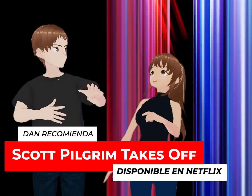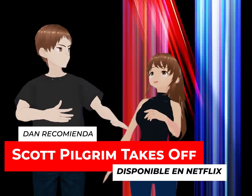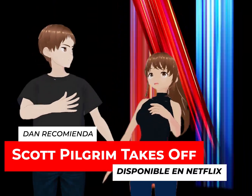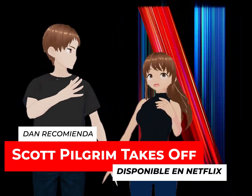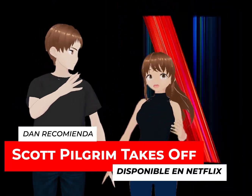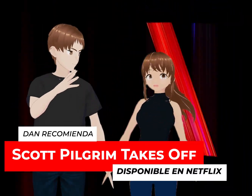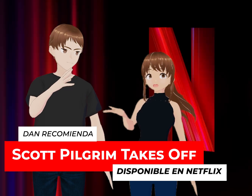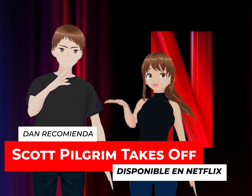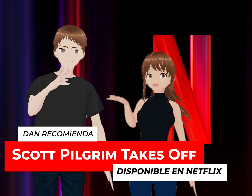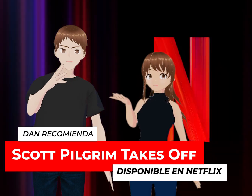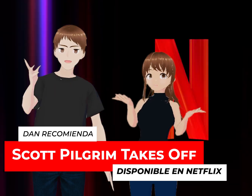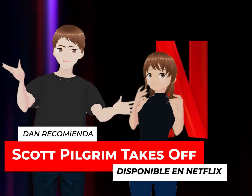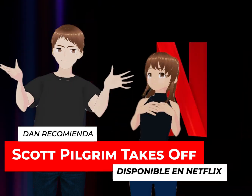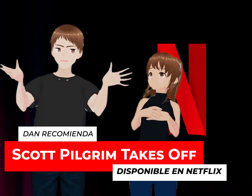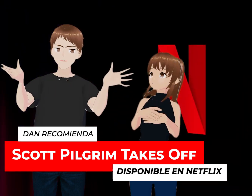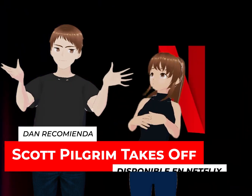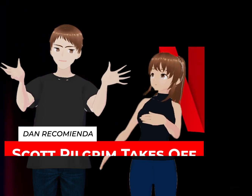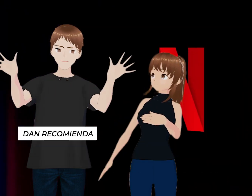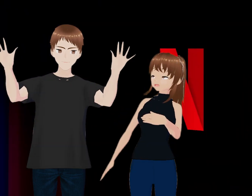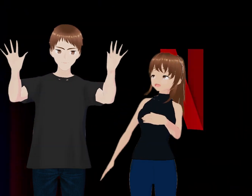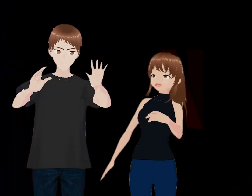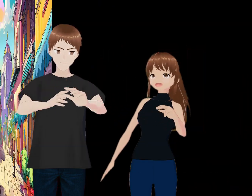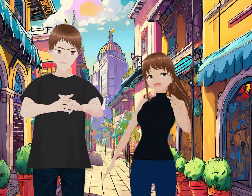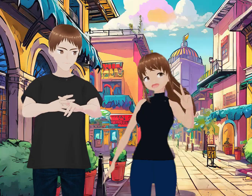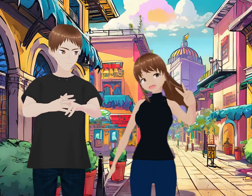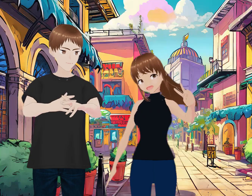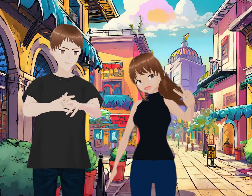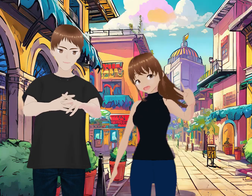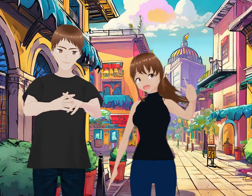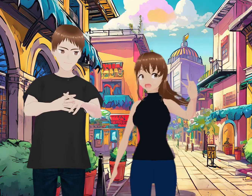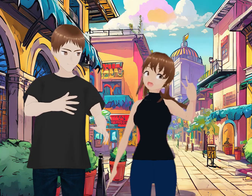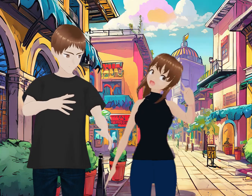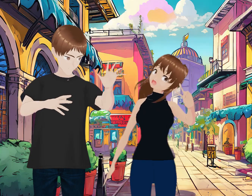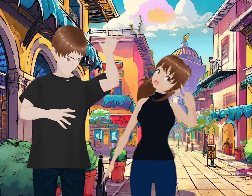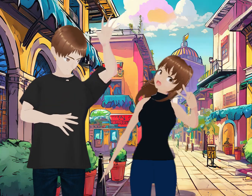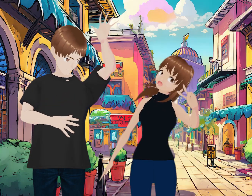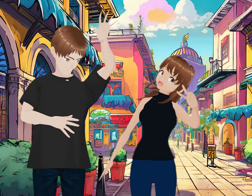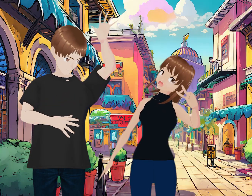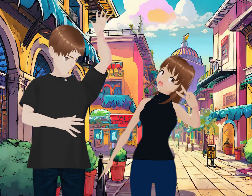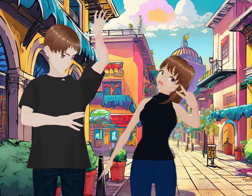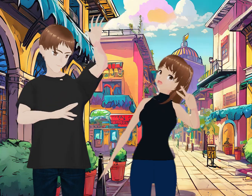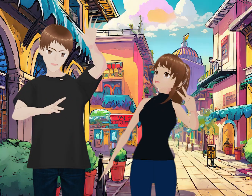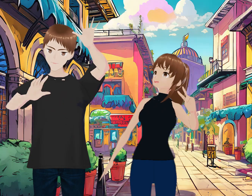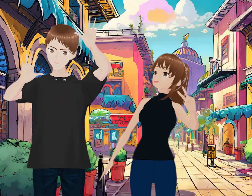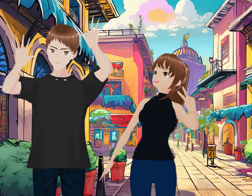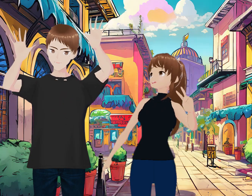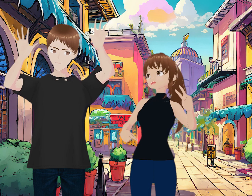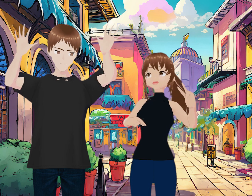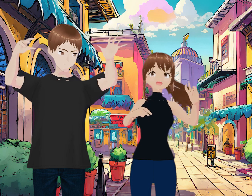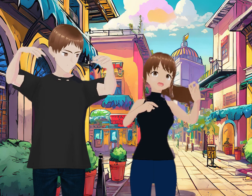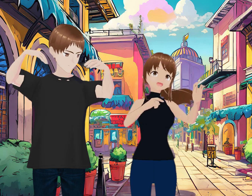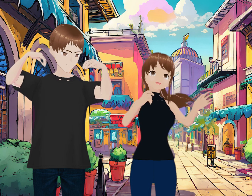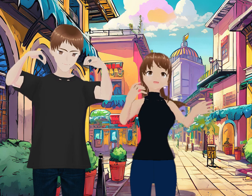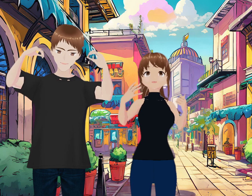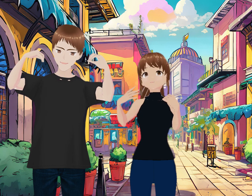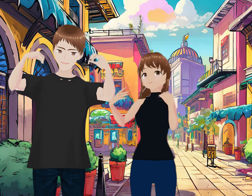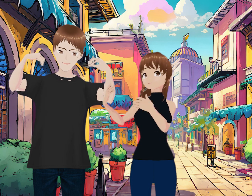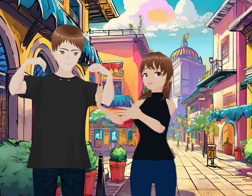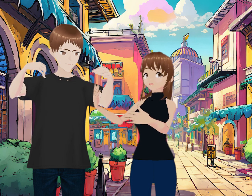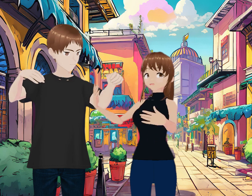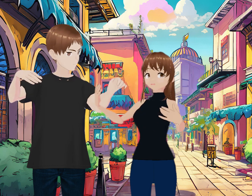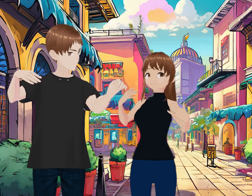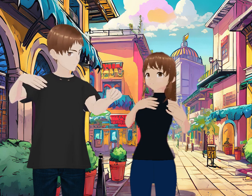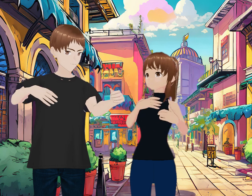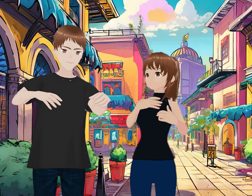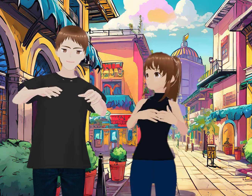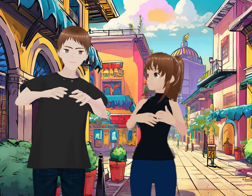encontraban, Cris? También en Netflix. Ah, pues mira, hasta parece que nos pusimos de acuerdo. Oye, estoy viendo que creo que hasta nos coordinamos de vestuario, ¿eh? Venimos